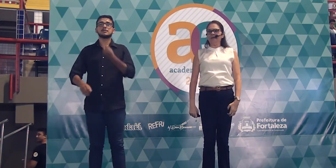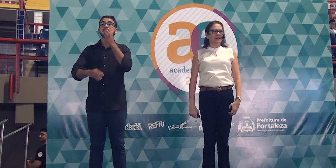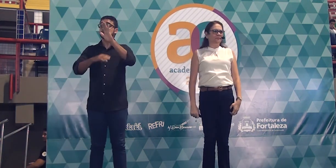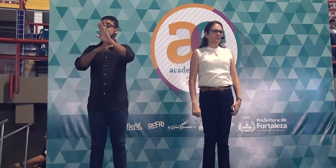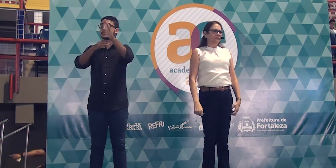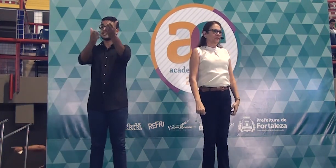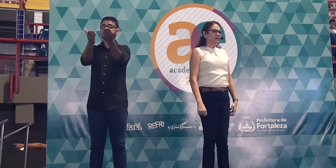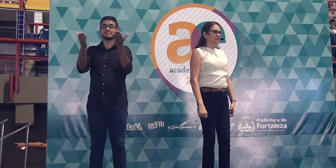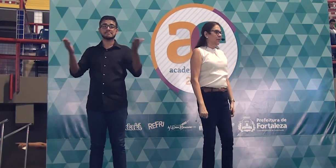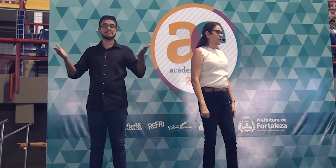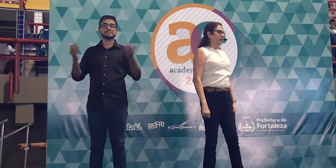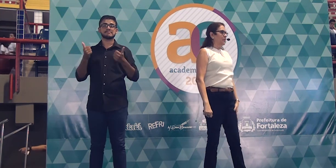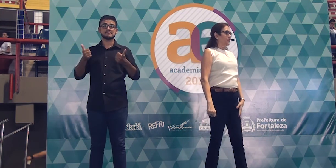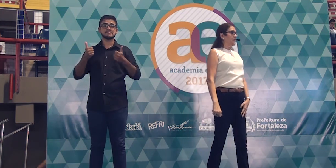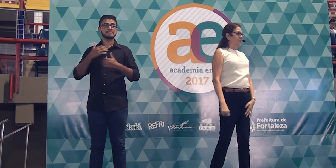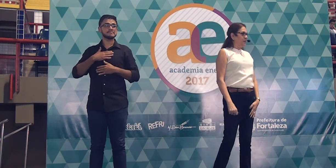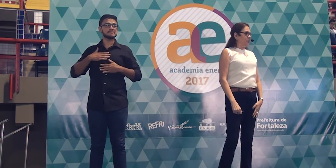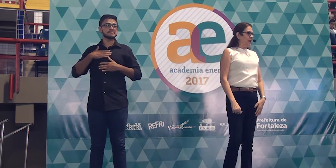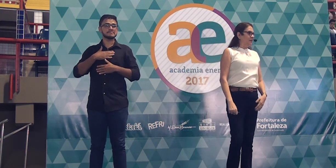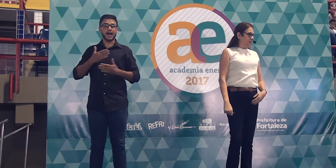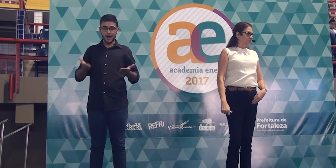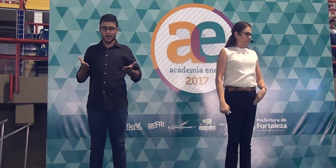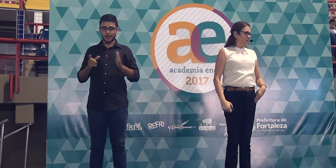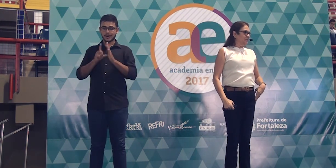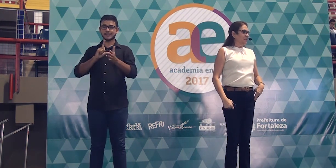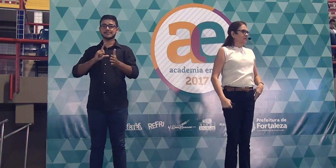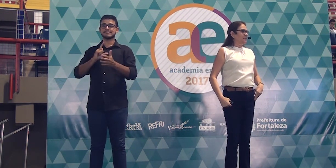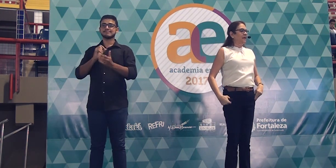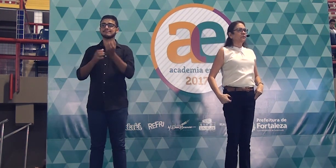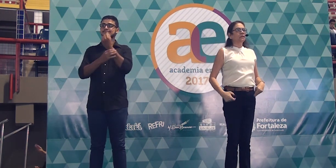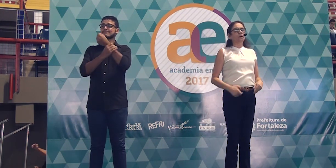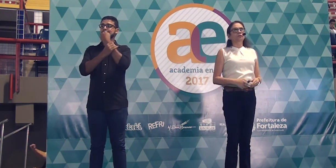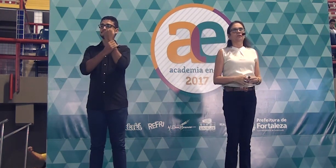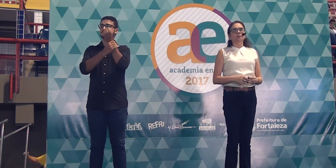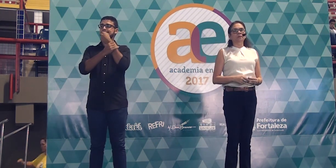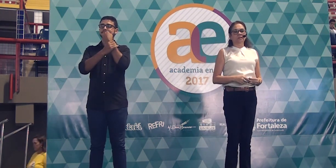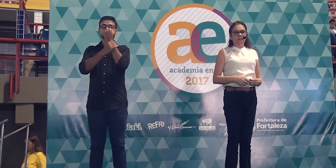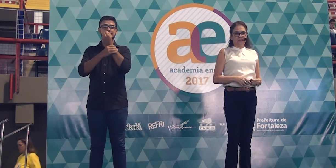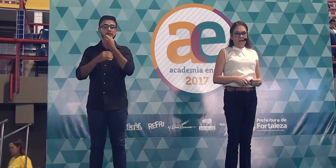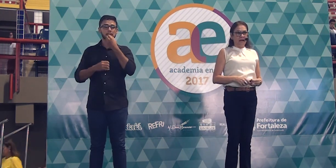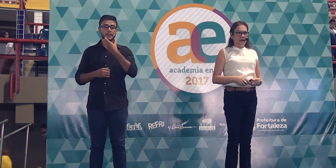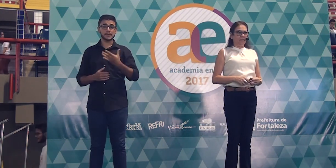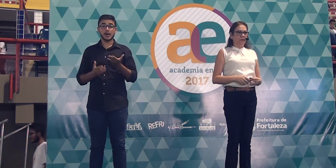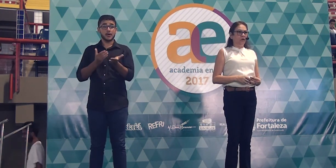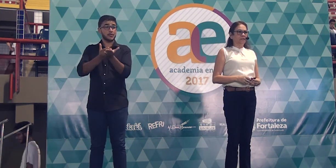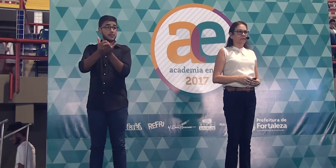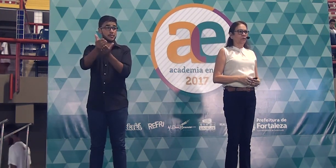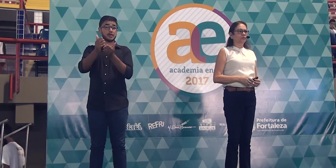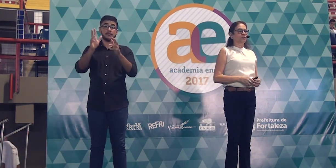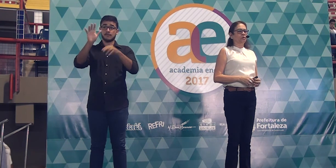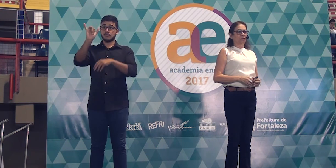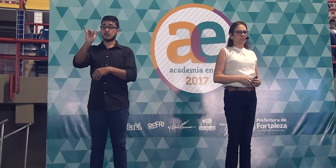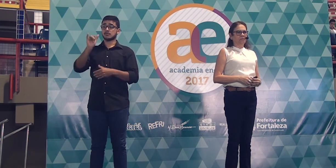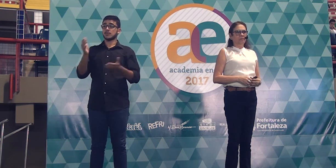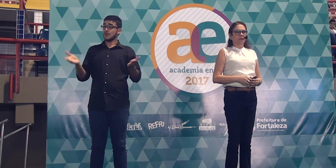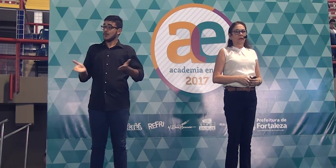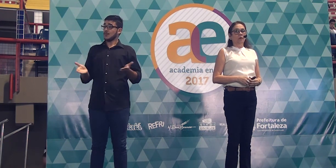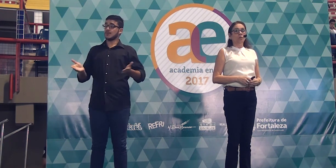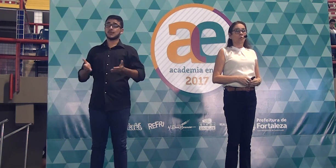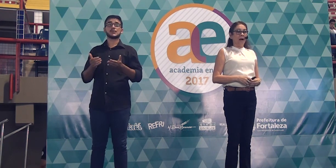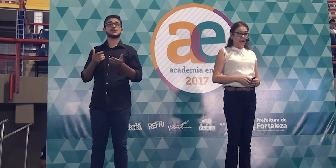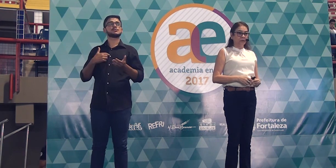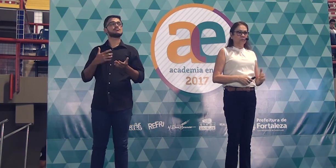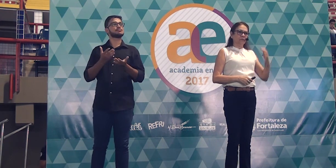terapia, fizeram alongamento, certo? Então vamos iniciar o nosso encontro de hoje,